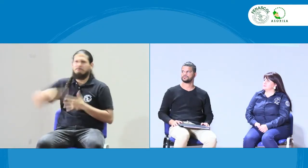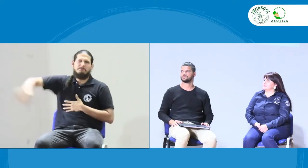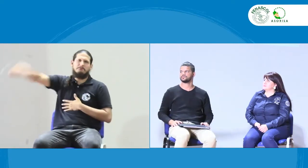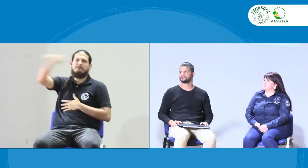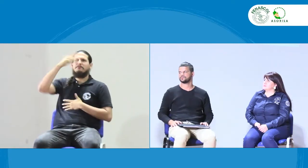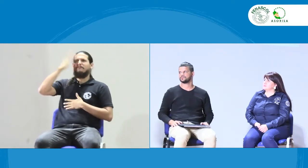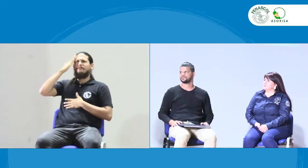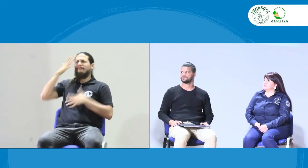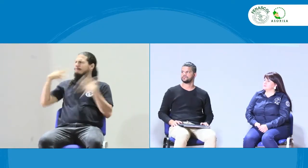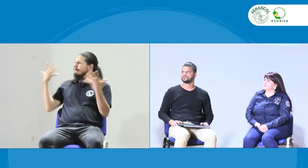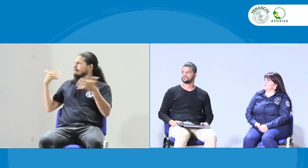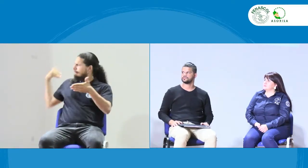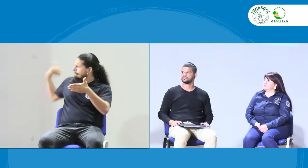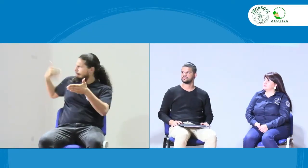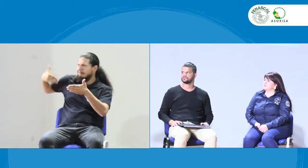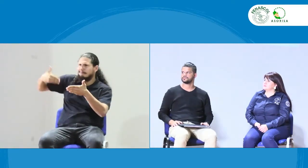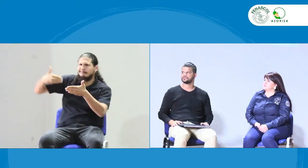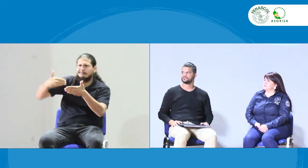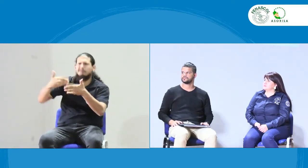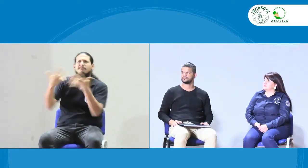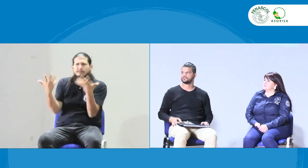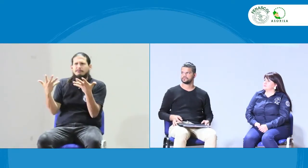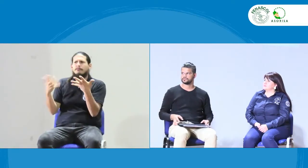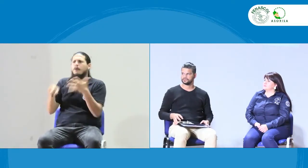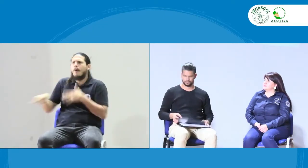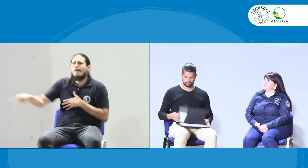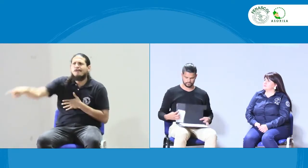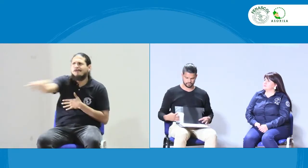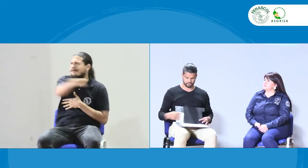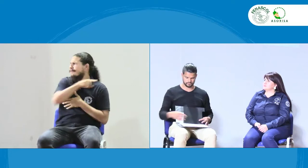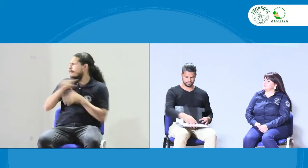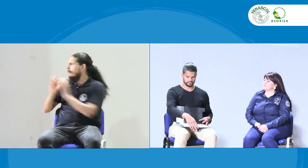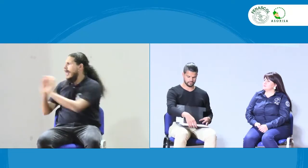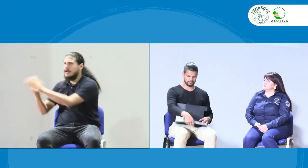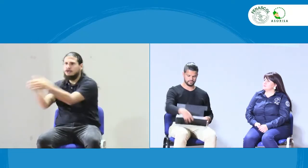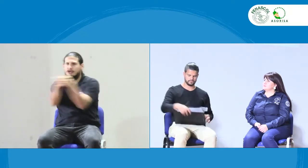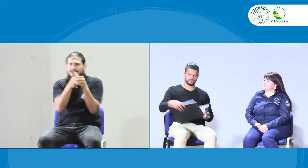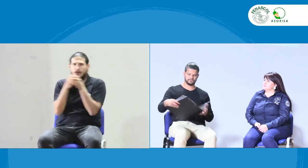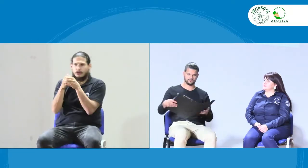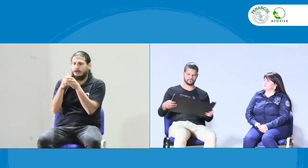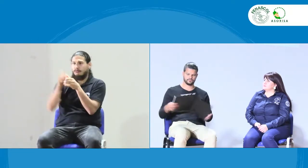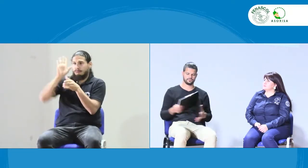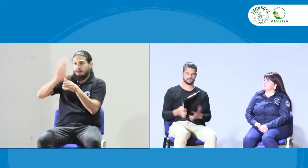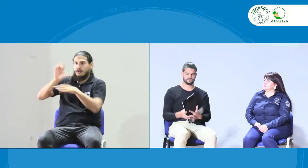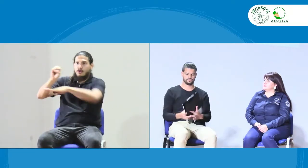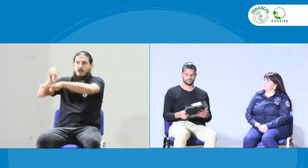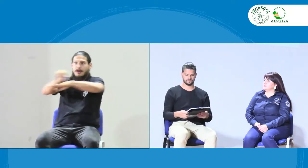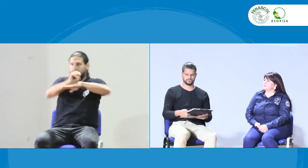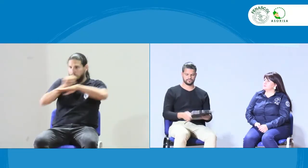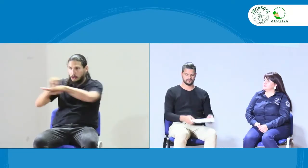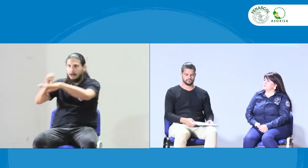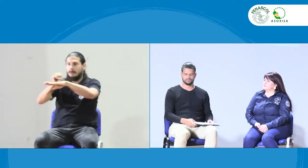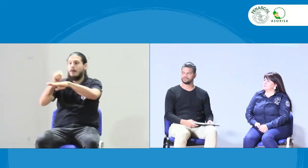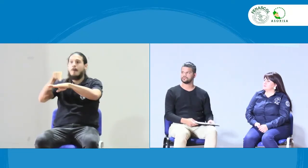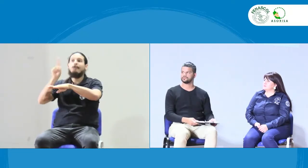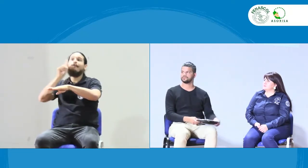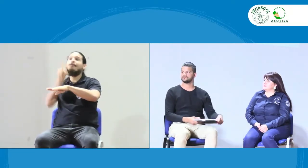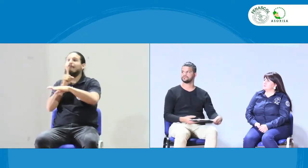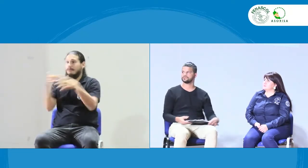participación dentro del movimiento asociativo. Siempre hemos visto a través del tiempo que se tienen